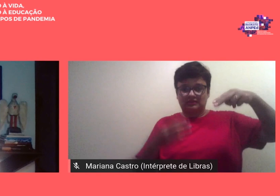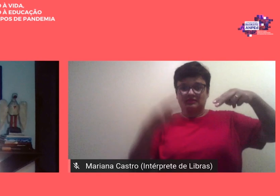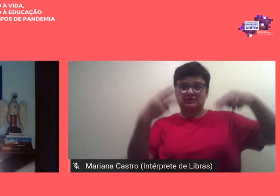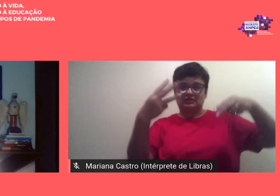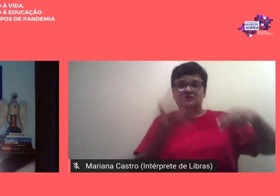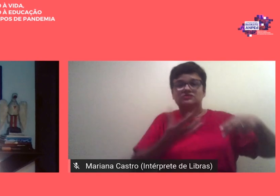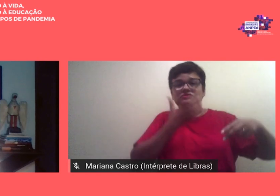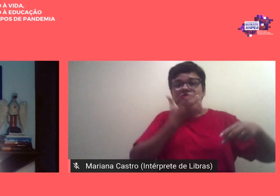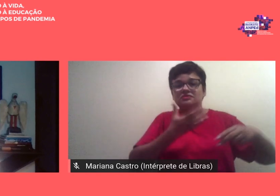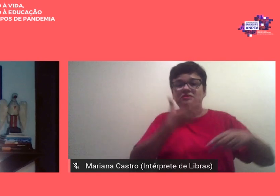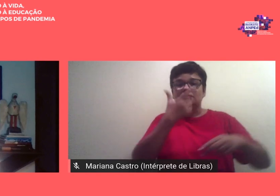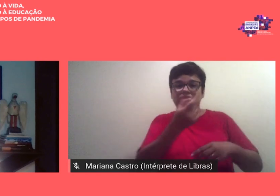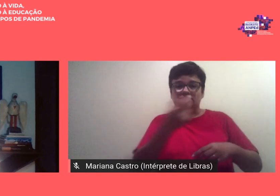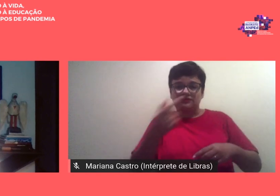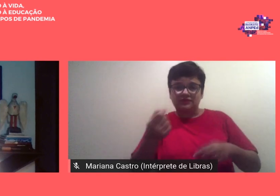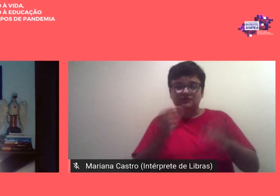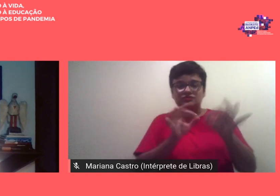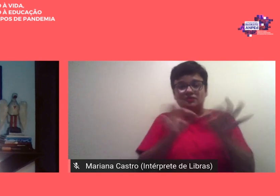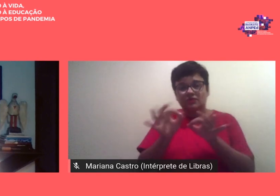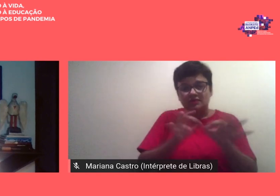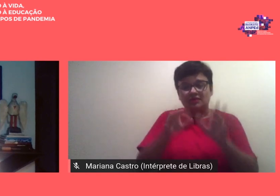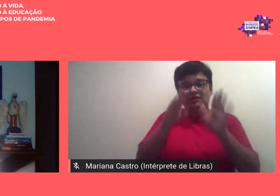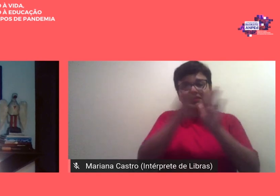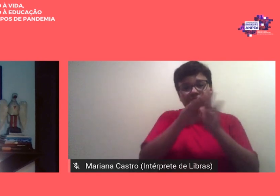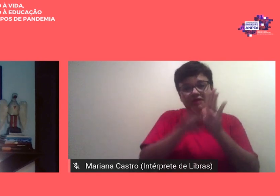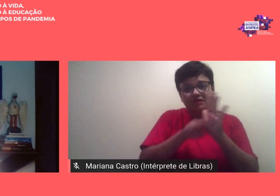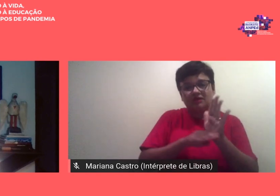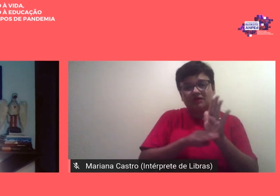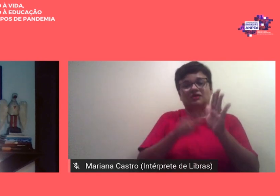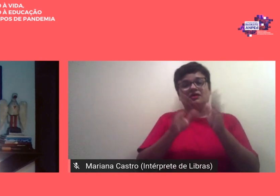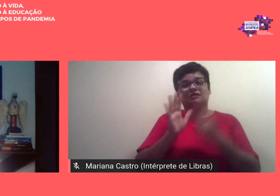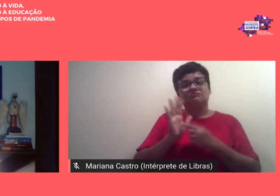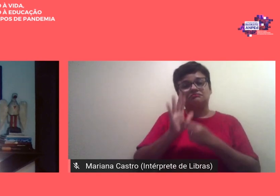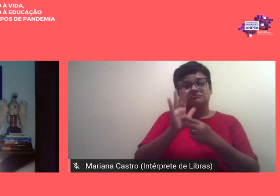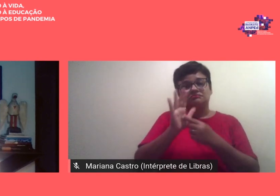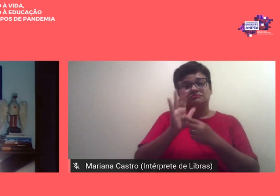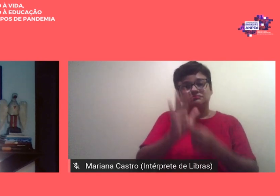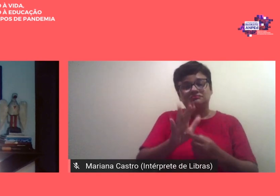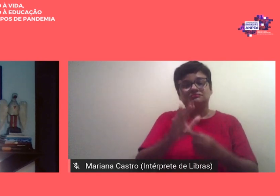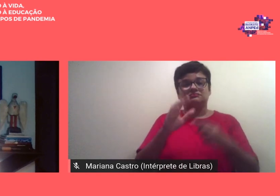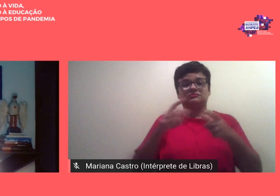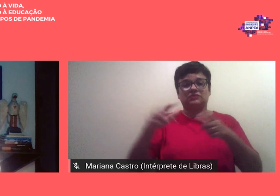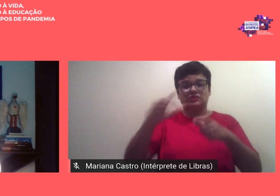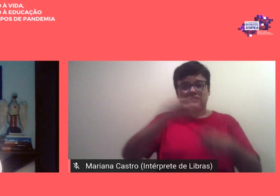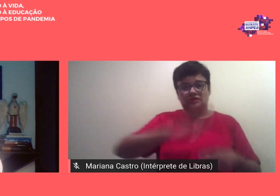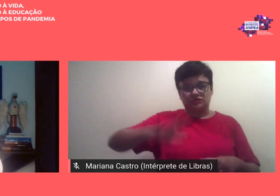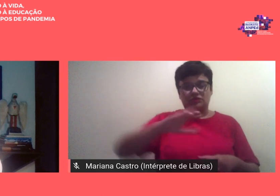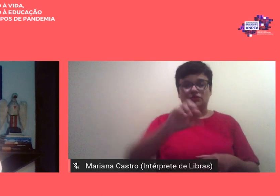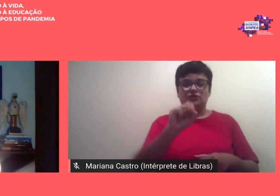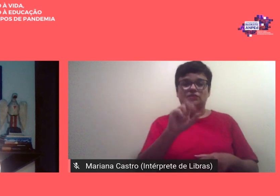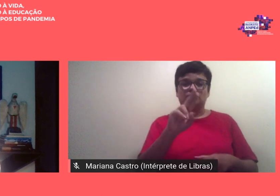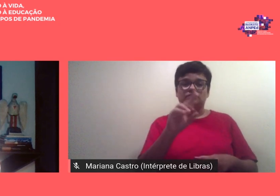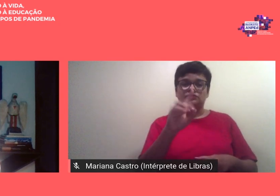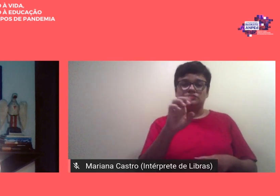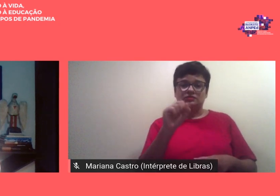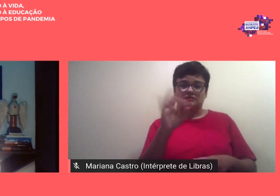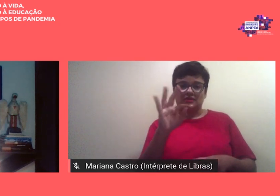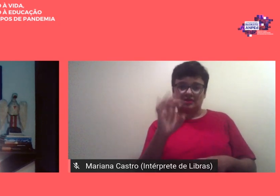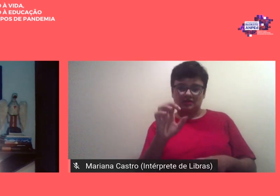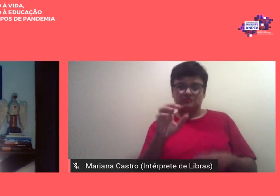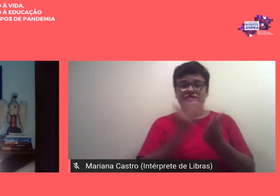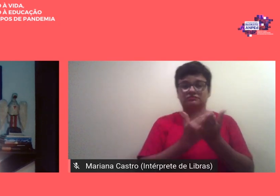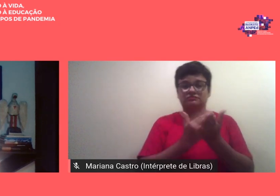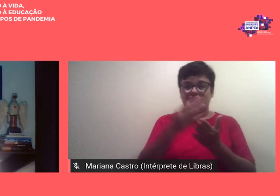organizado em parceria com programas de pós-graduação e educação da região sudeste em contexto atravessado desde março